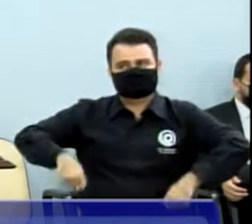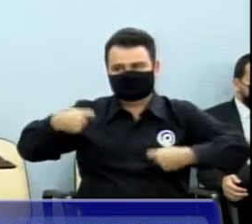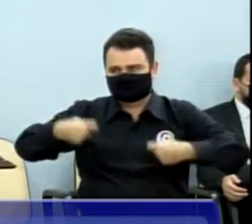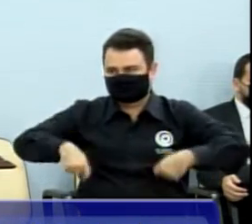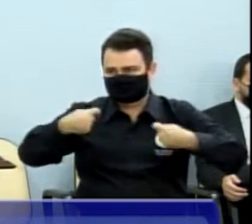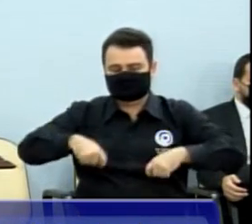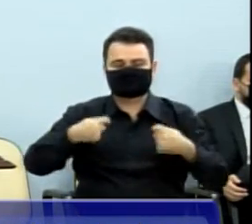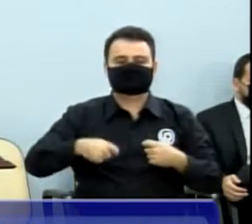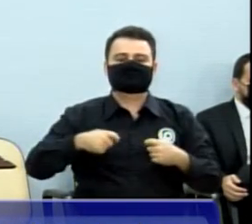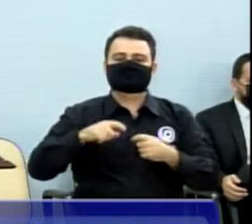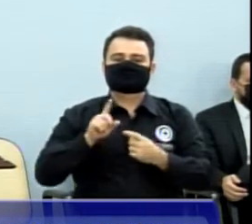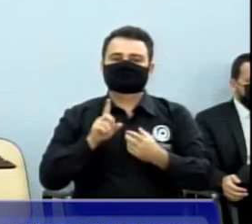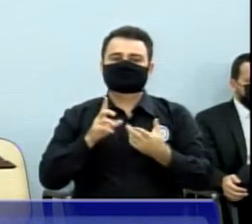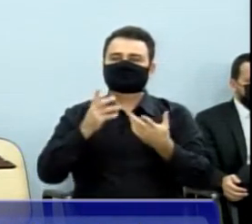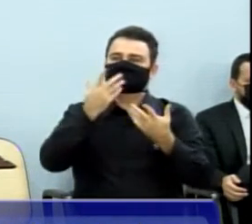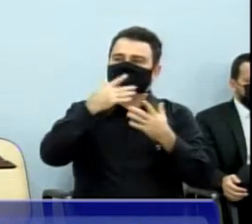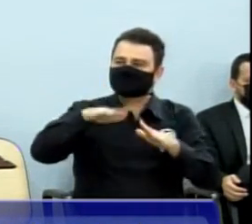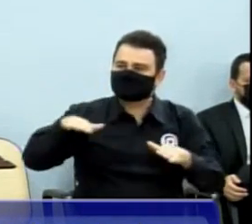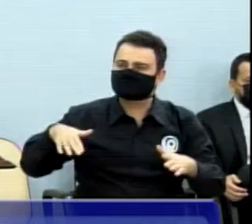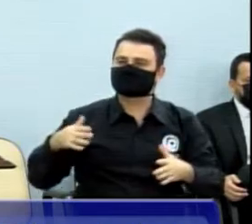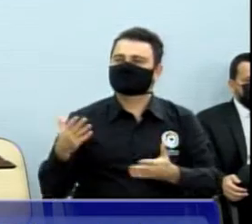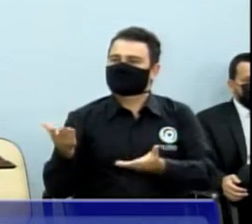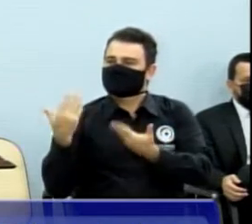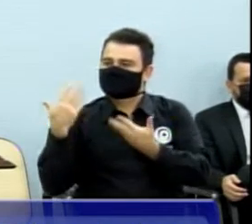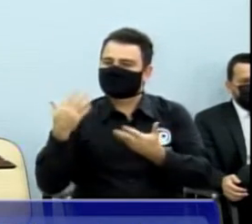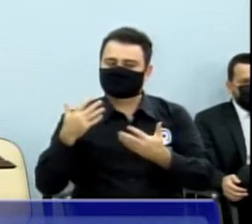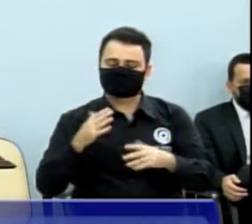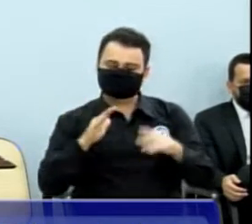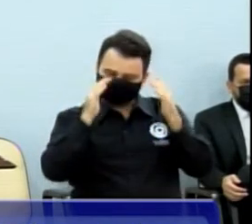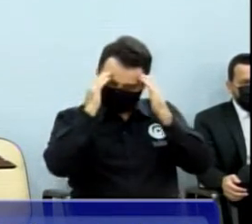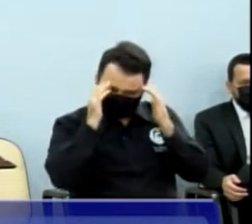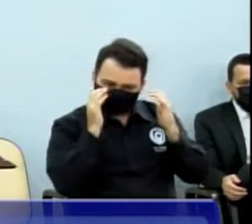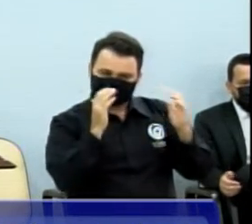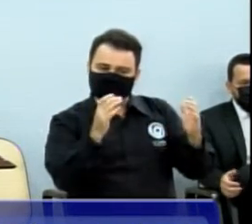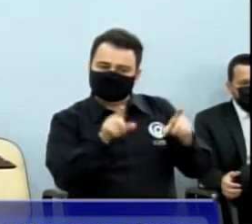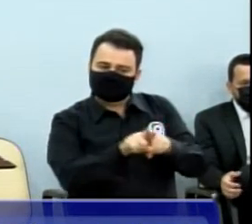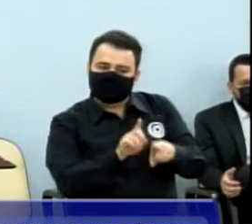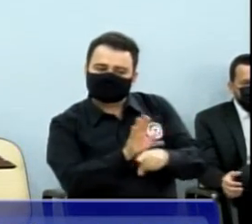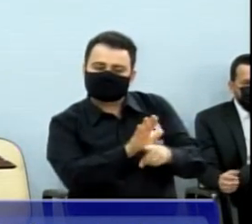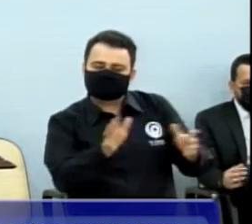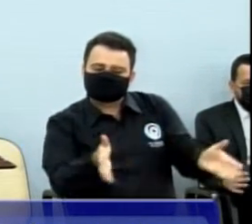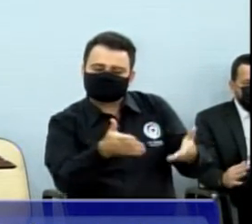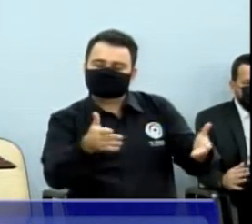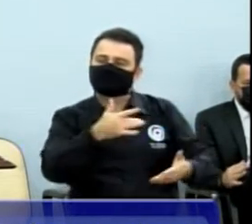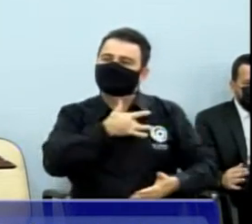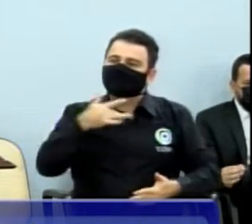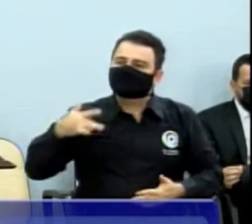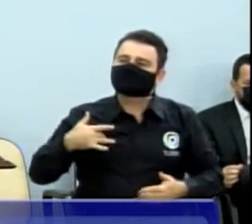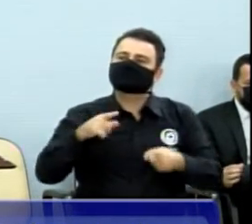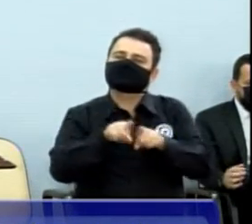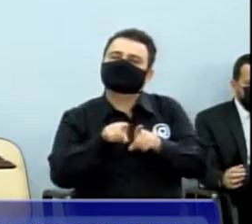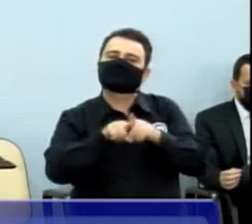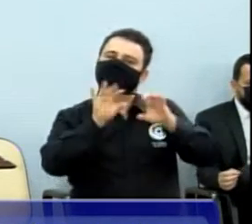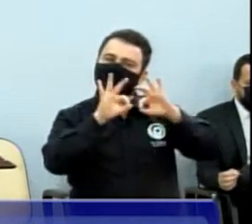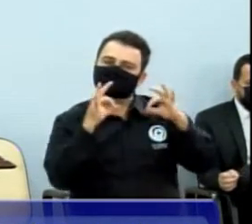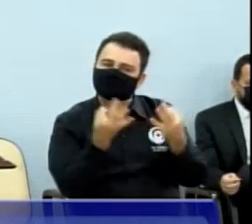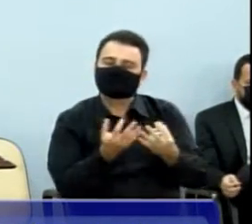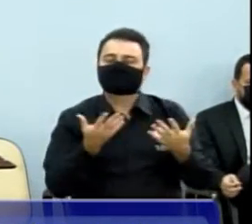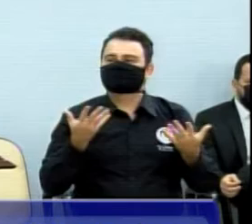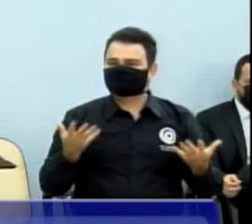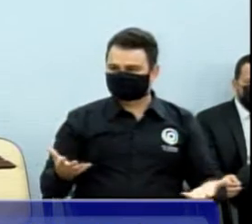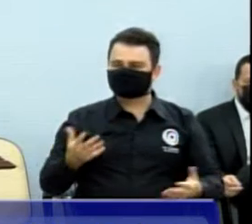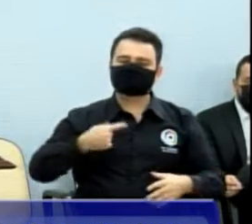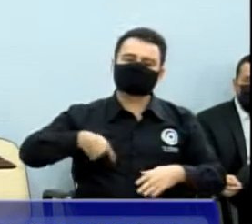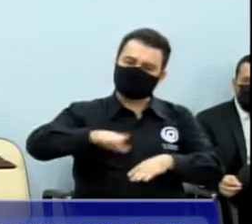tratar da criança e do adolescente com respeito, cuidar da saúde mental dessa criança, da família, enfim, vamos